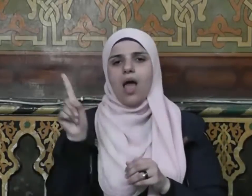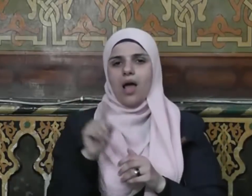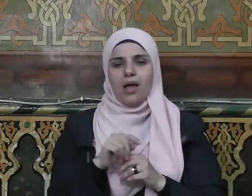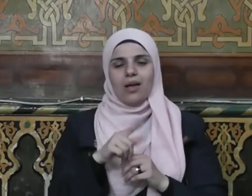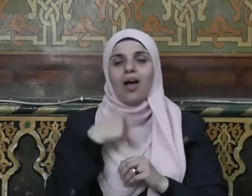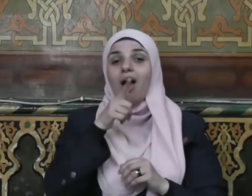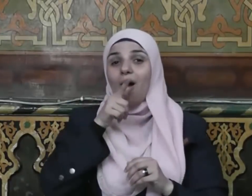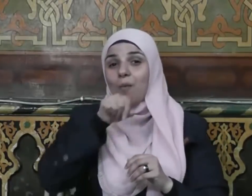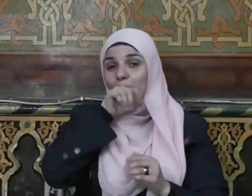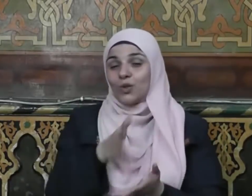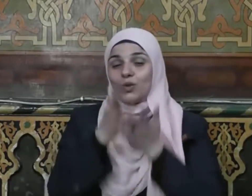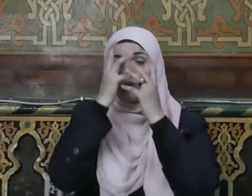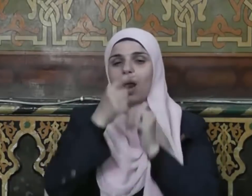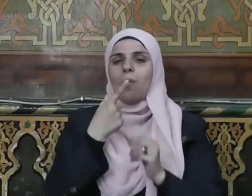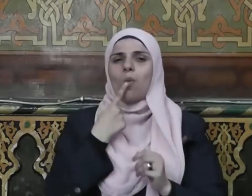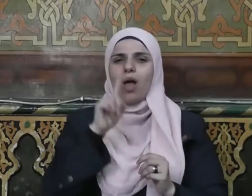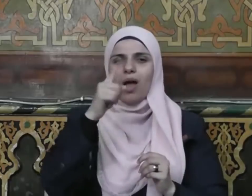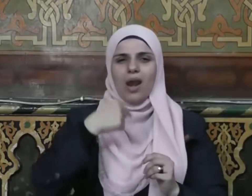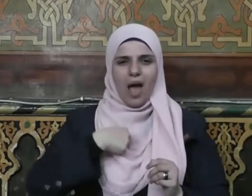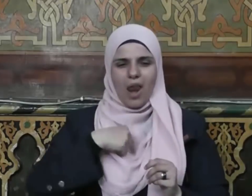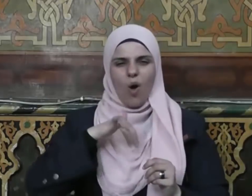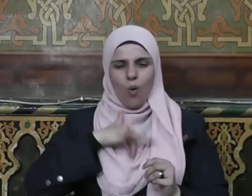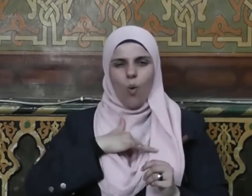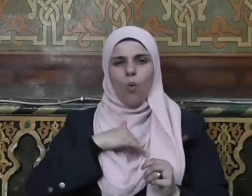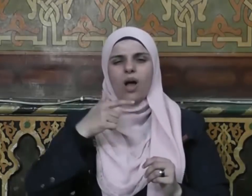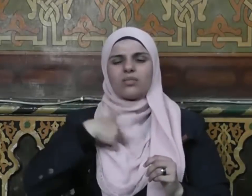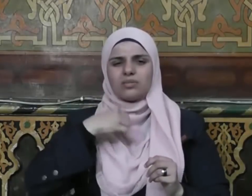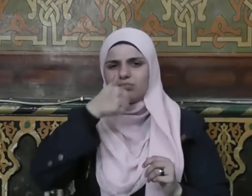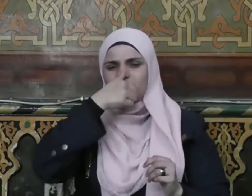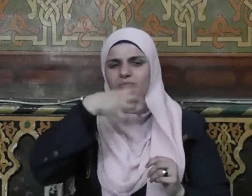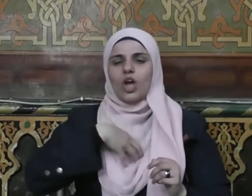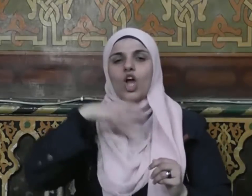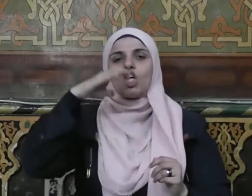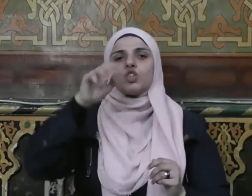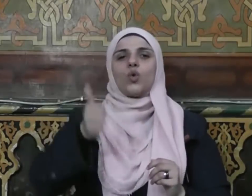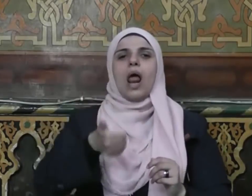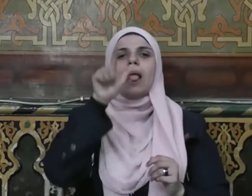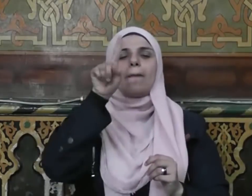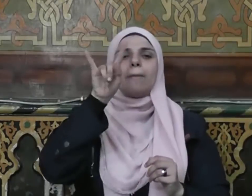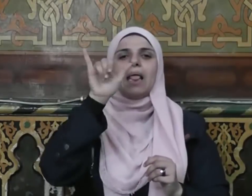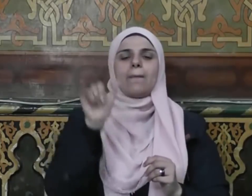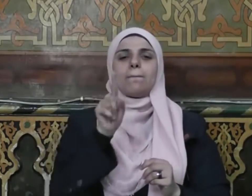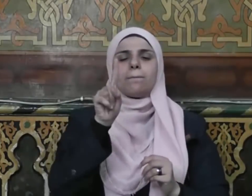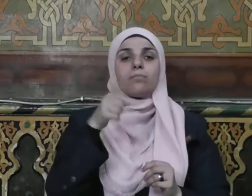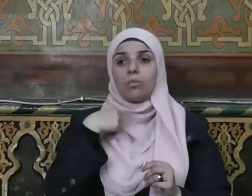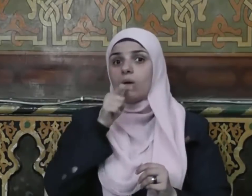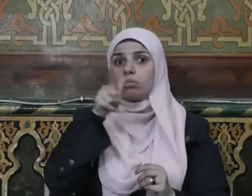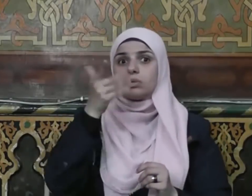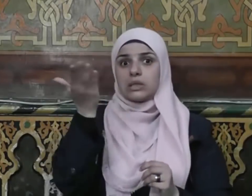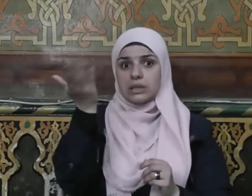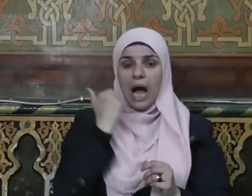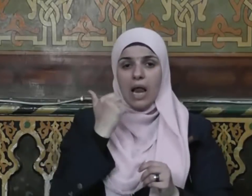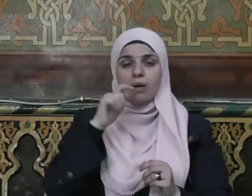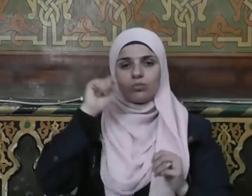لا قال لكني أفقد جليبيبا فاطلبوه فطلب في القتلى